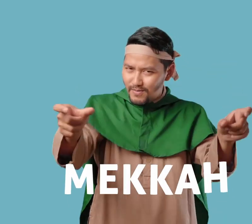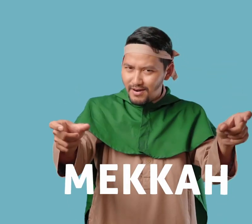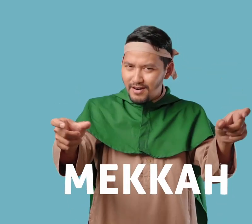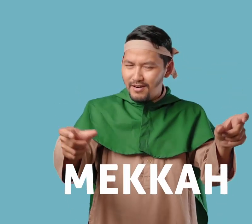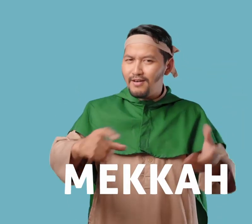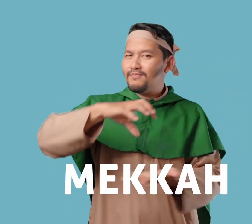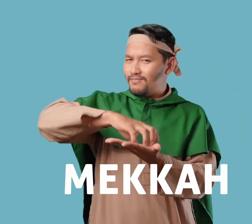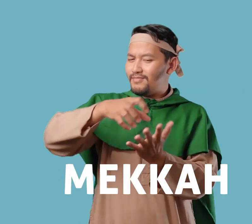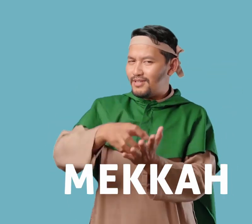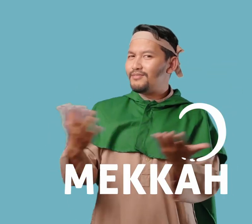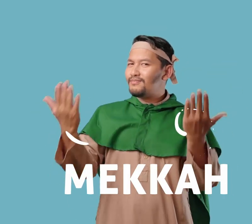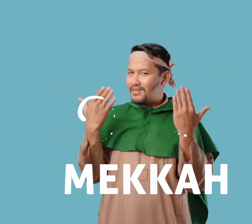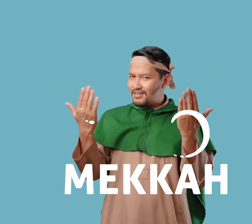untuk taat kepada Allah